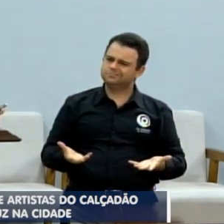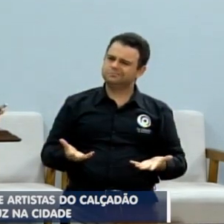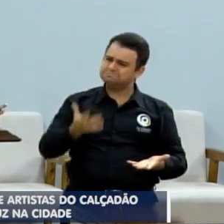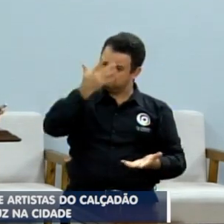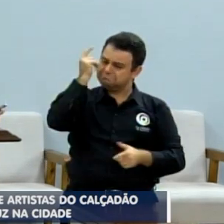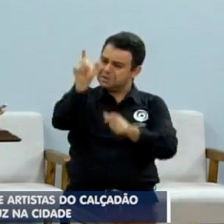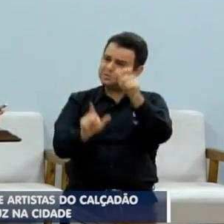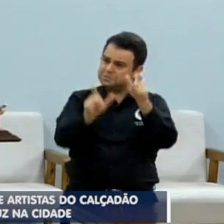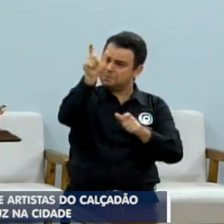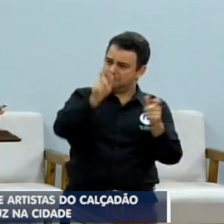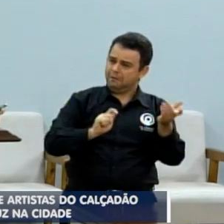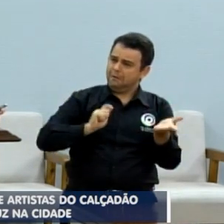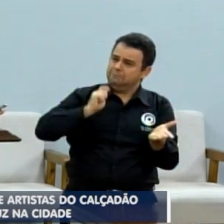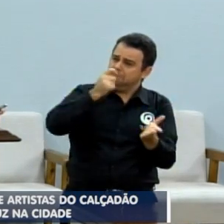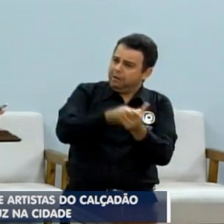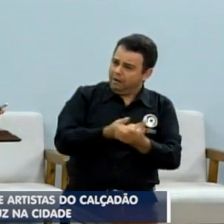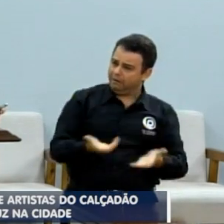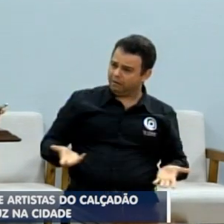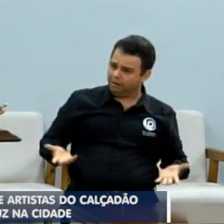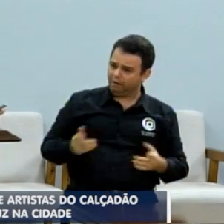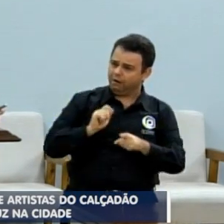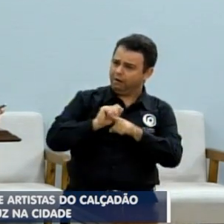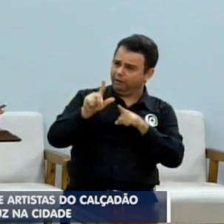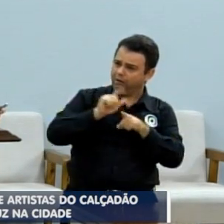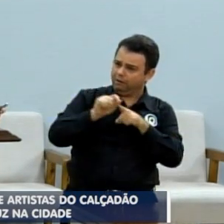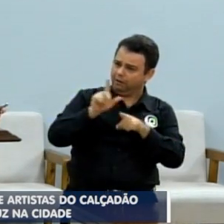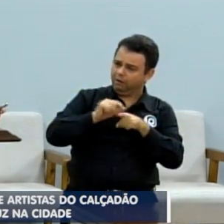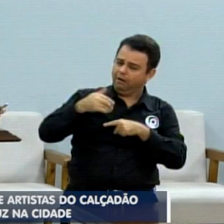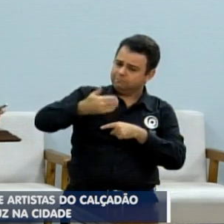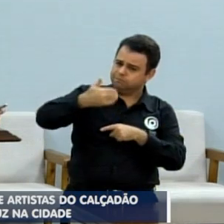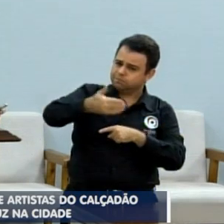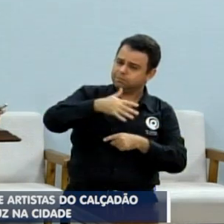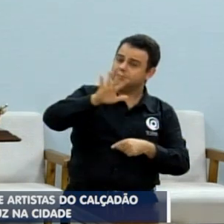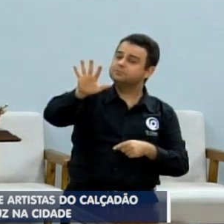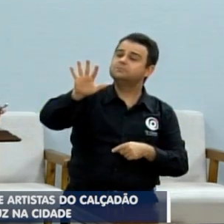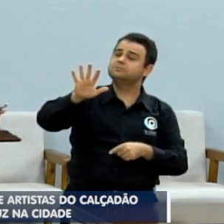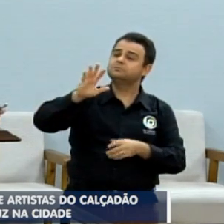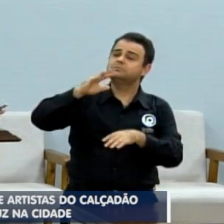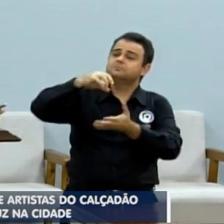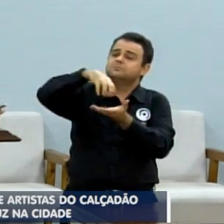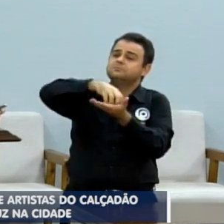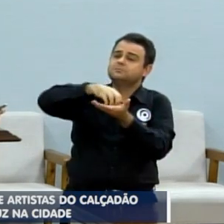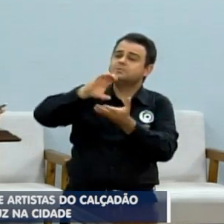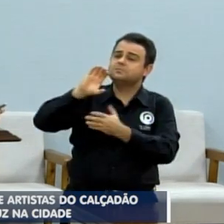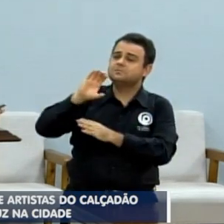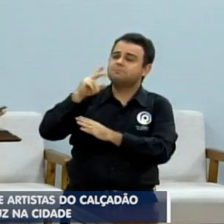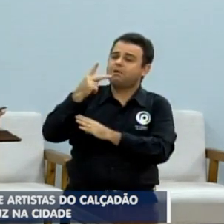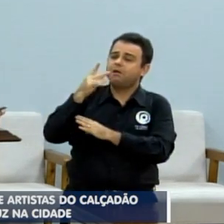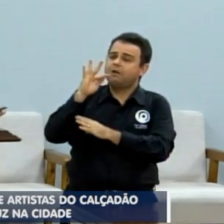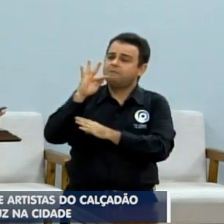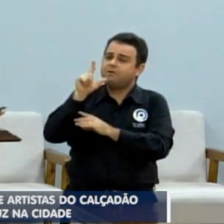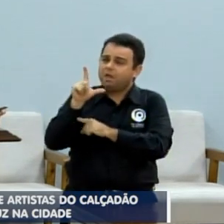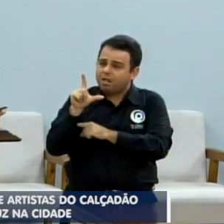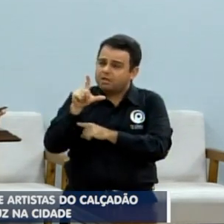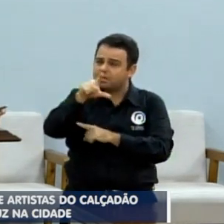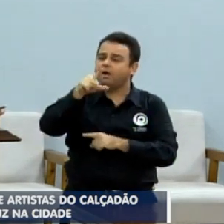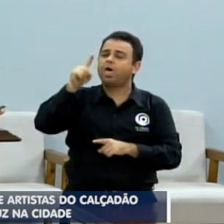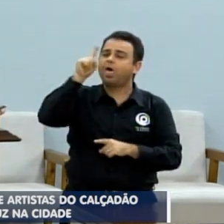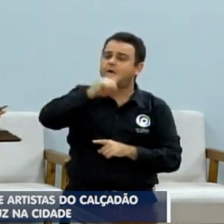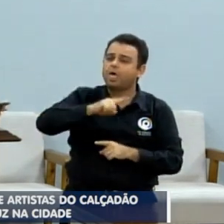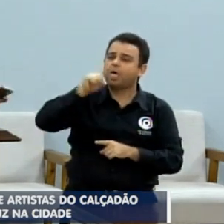CPFL. Pagam muito por um trabalho que é falho. Eu não estou falando em toda Rio Preto,